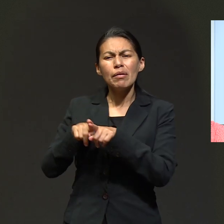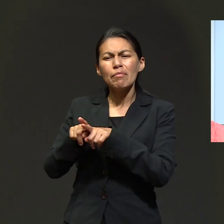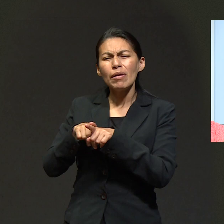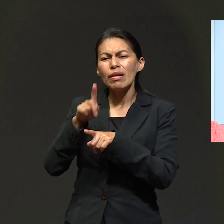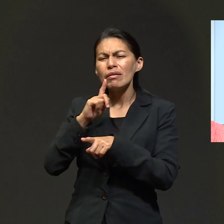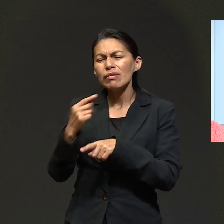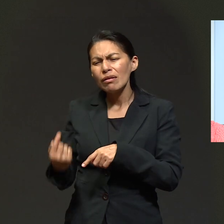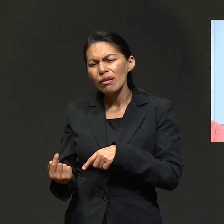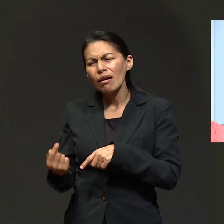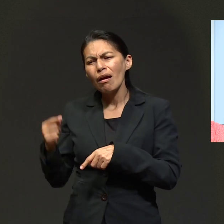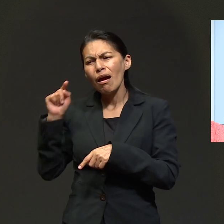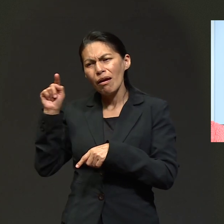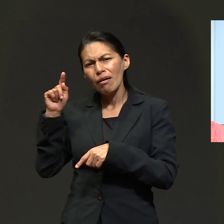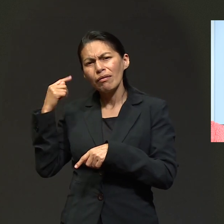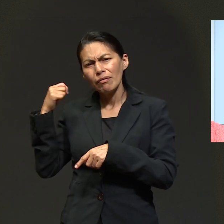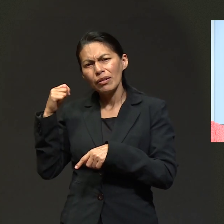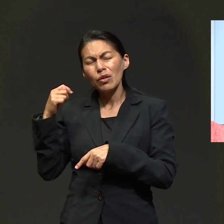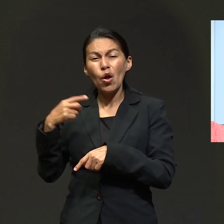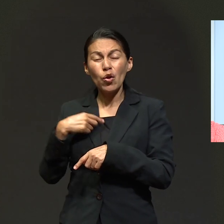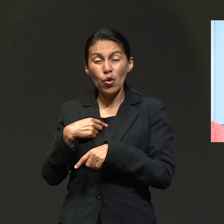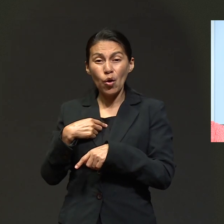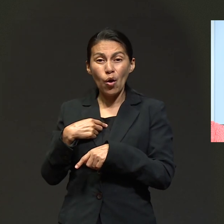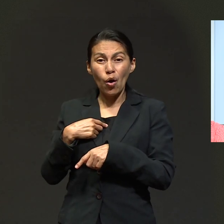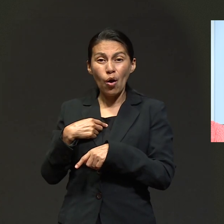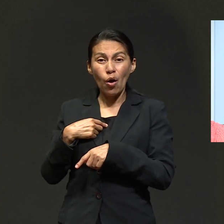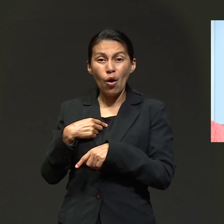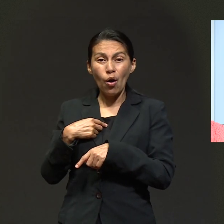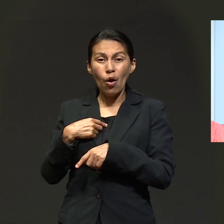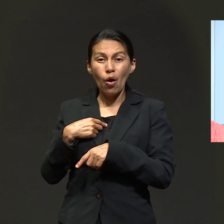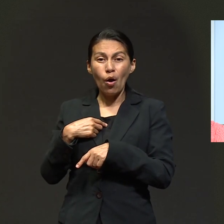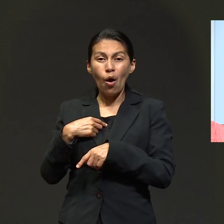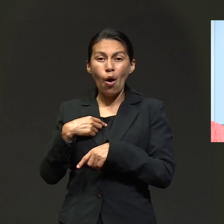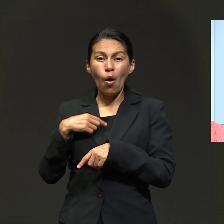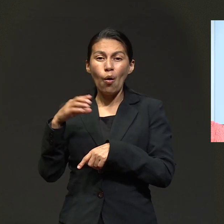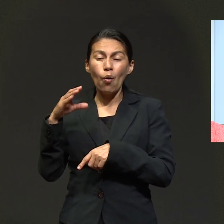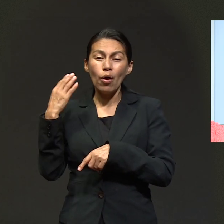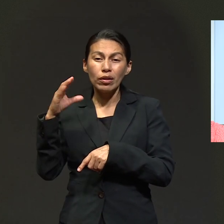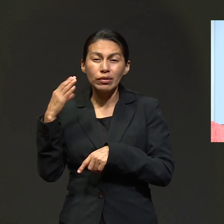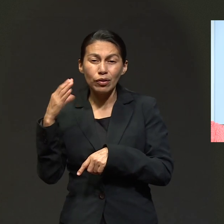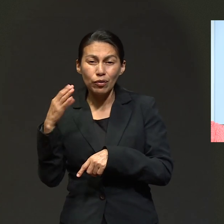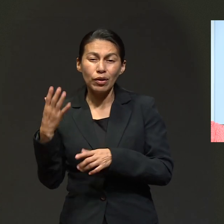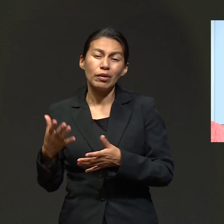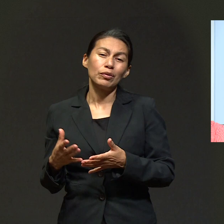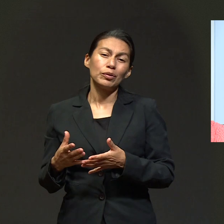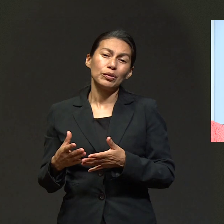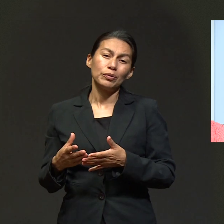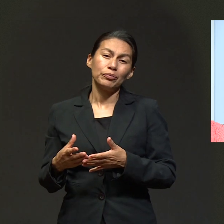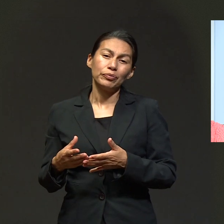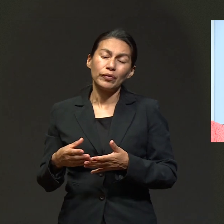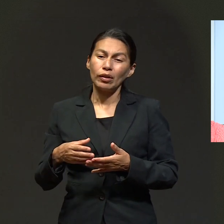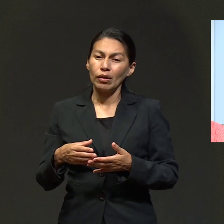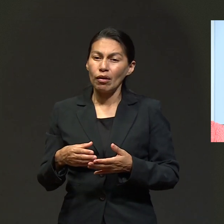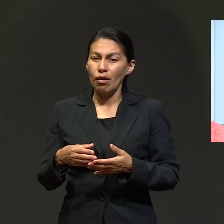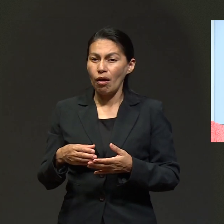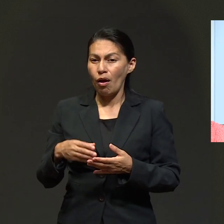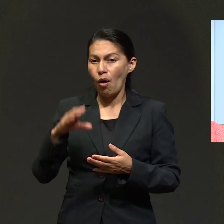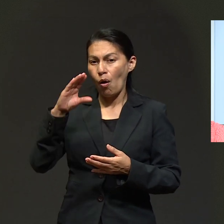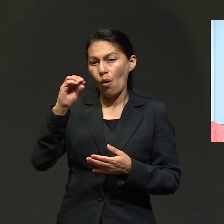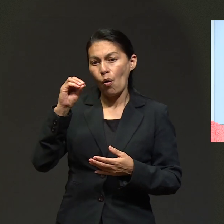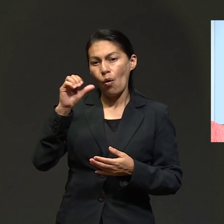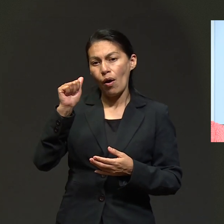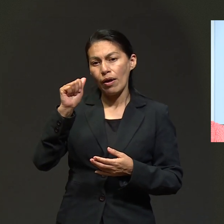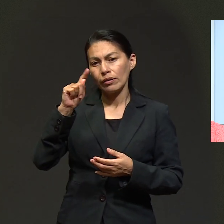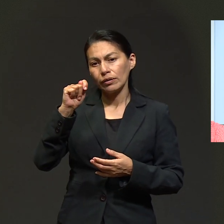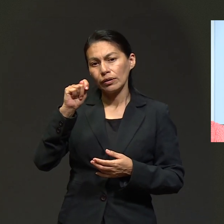papá estaba en Tabasco, mi hermanita igual, y yo estaba solo completamente en casa, en Coatzacoalcos. Y para eso yo llegué triste